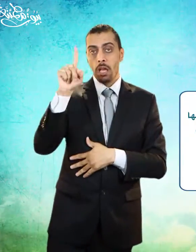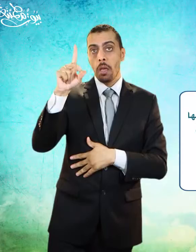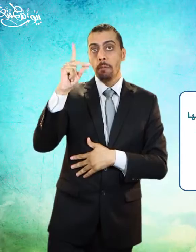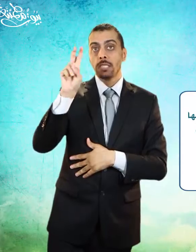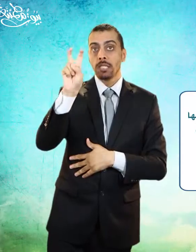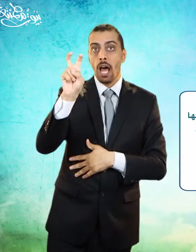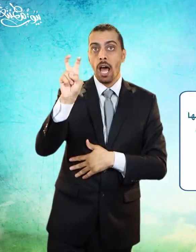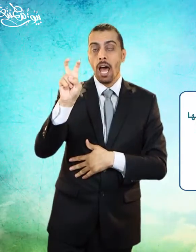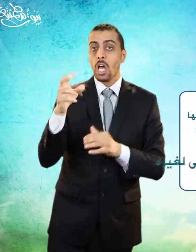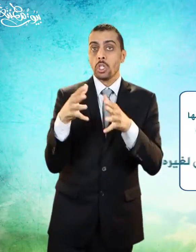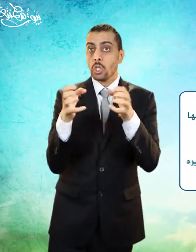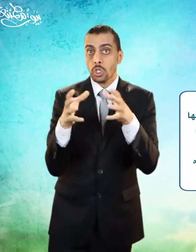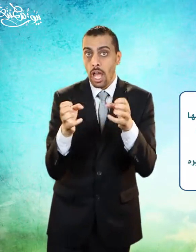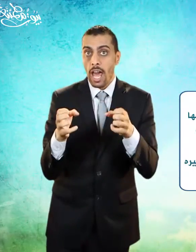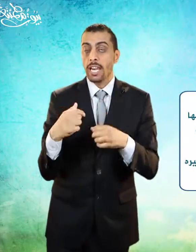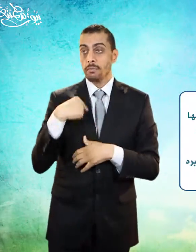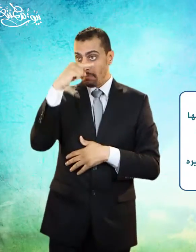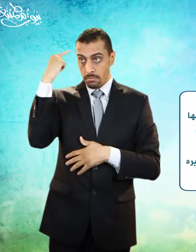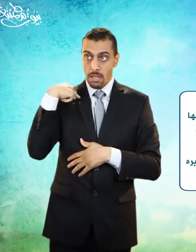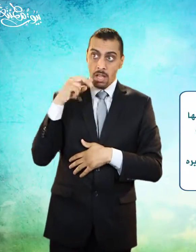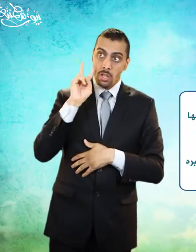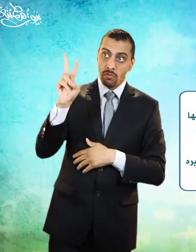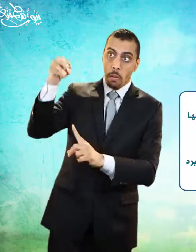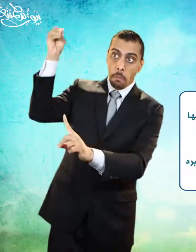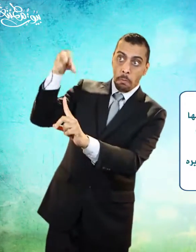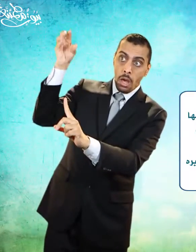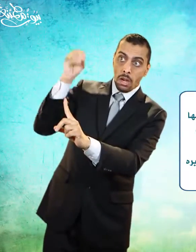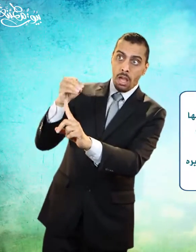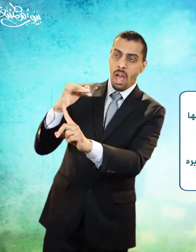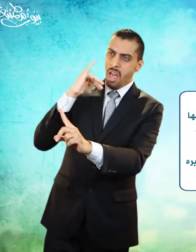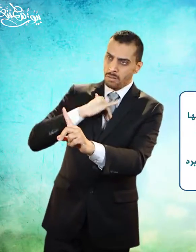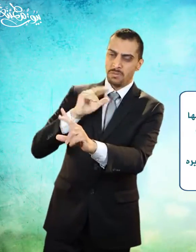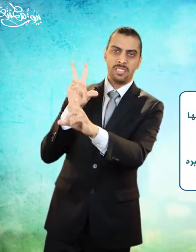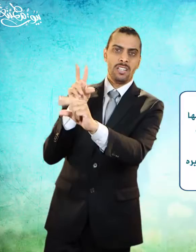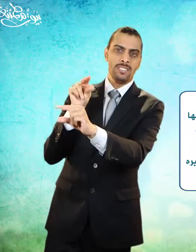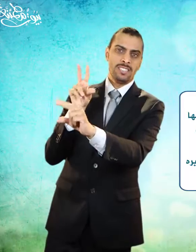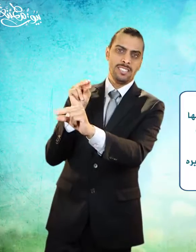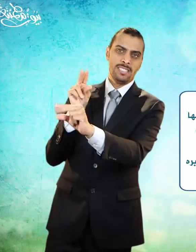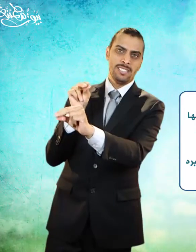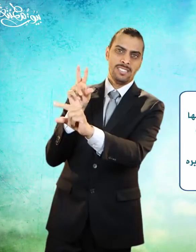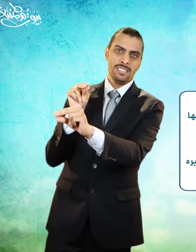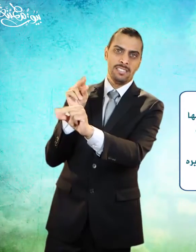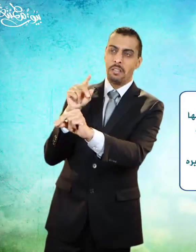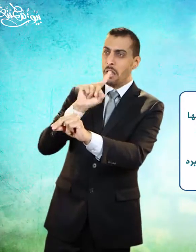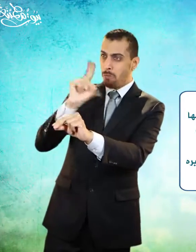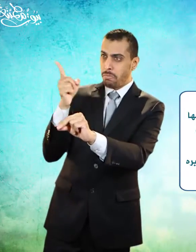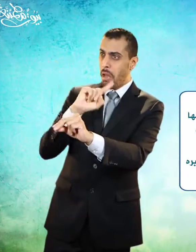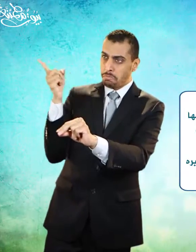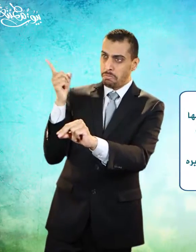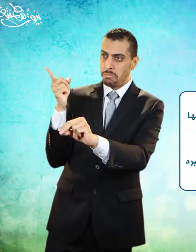وهي أن يشتهي لنفسه مثل النعمة التي لغيره فإن لم تحصل